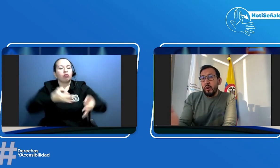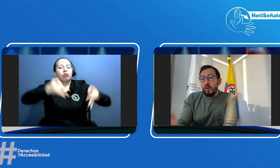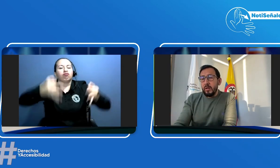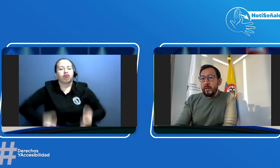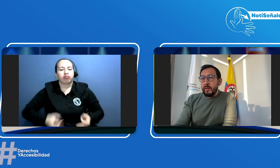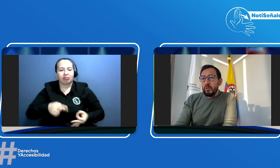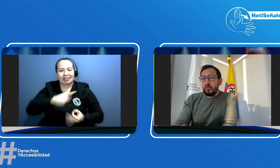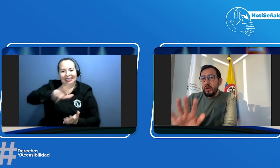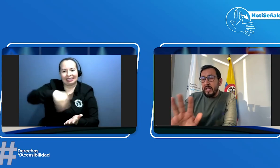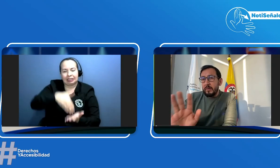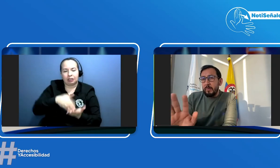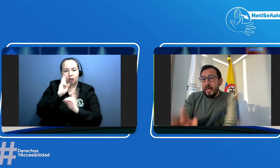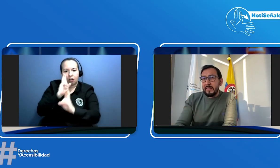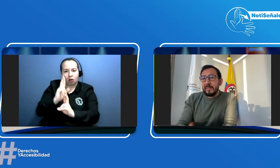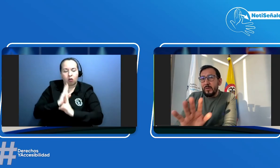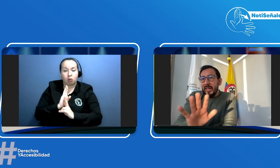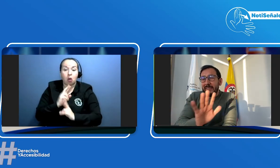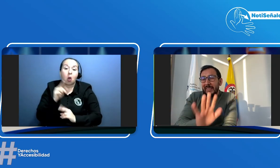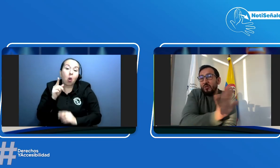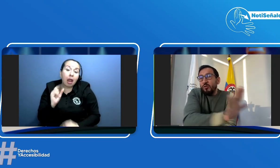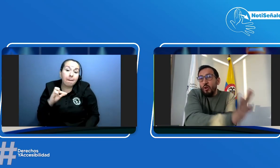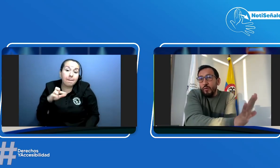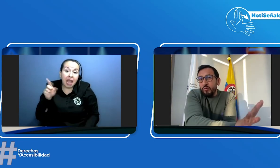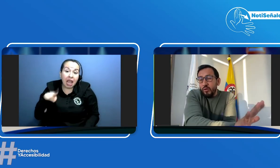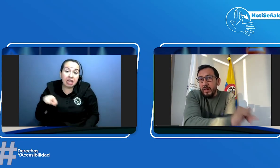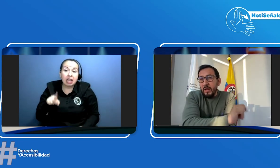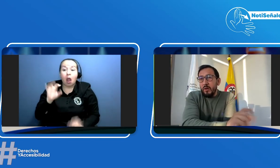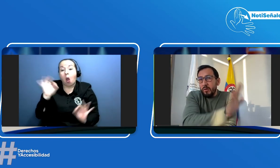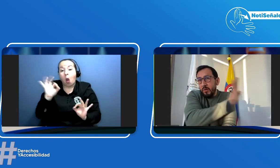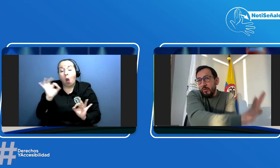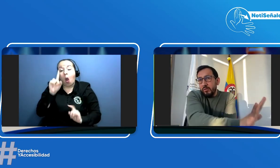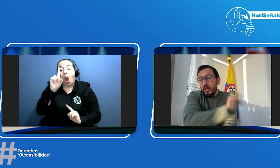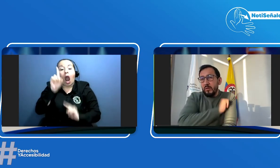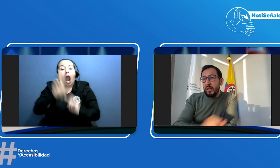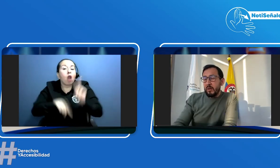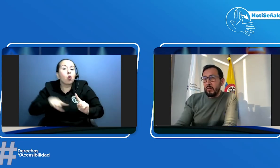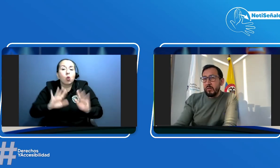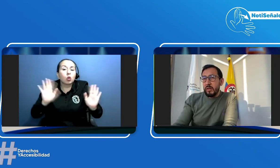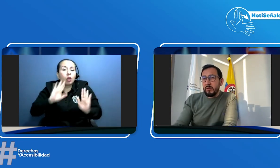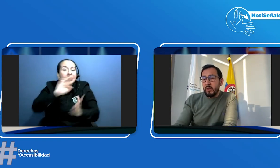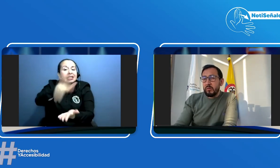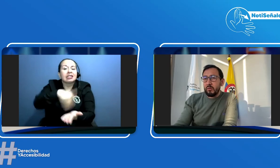no solo las IPS sino aquellas que solo funcionan como centro de reconocimiento de conductores